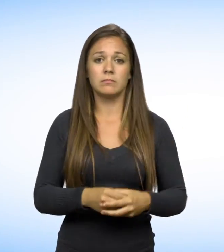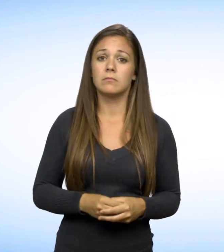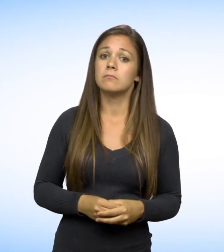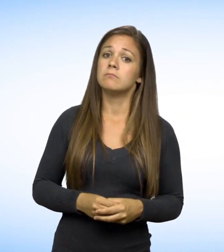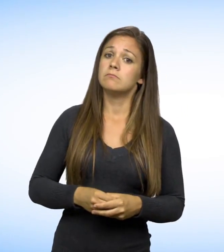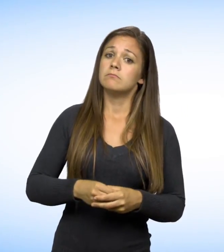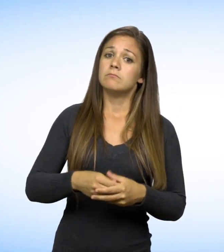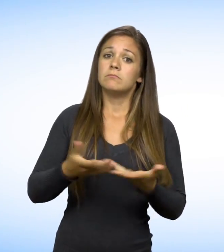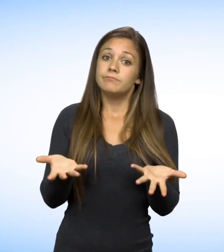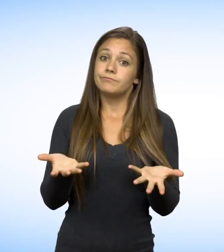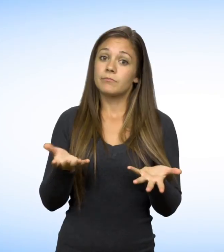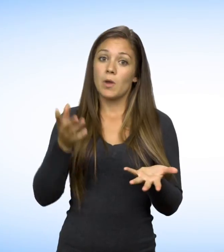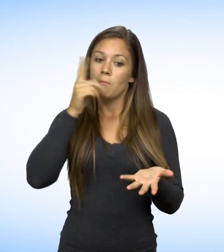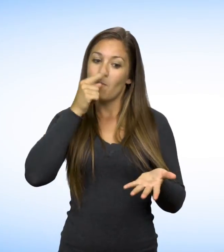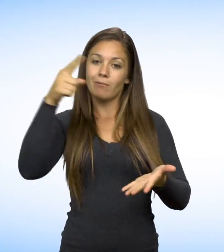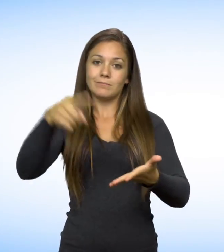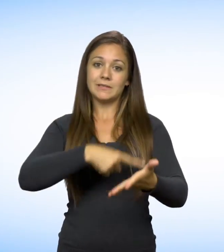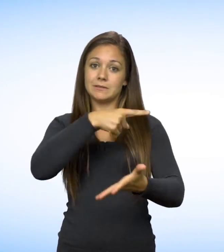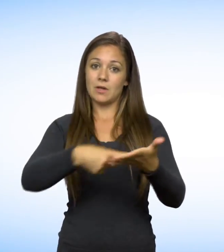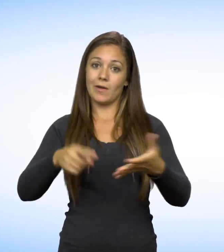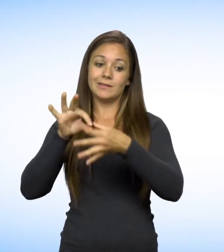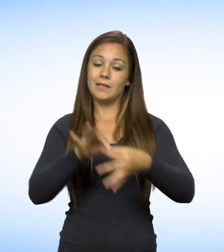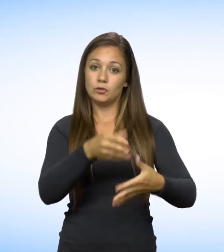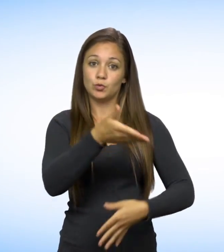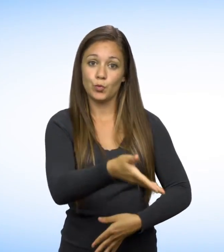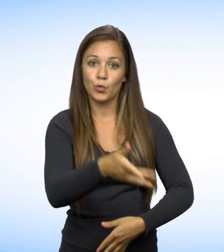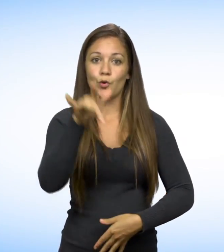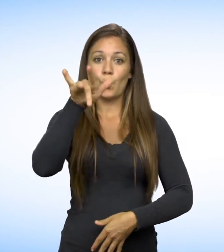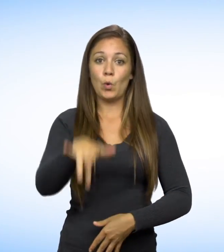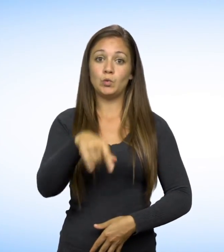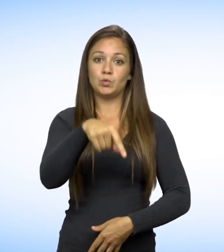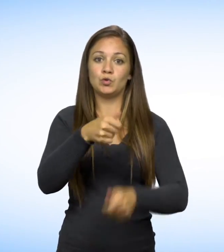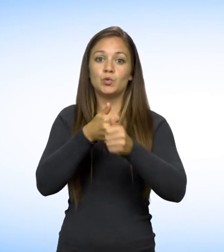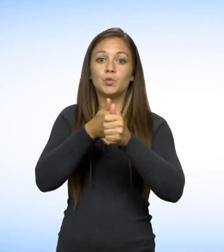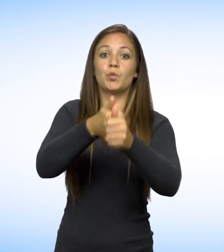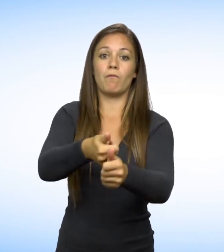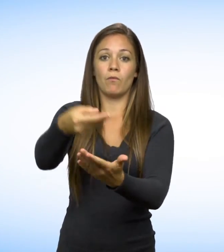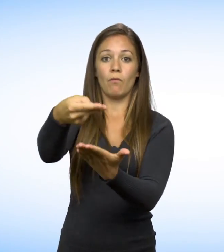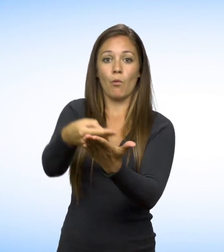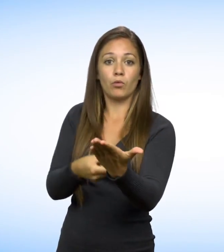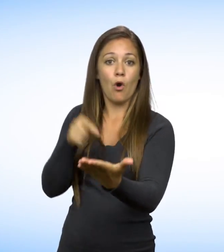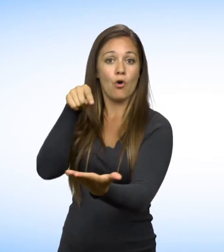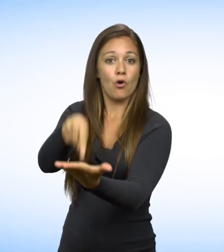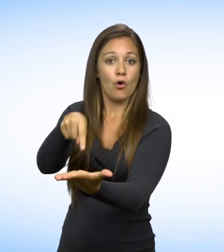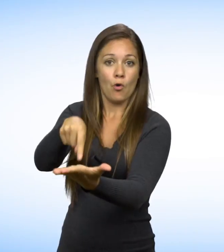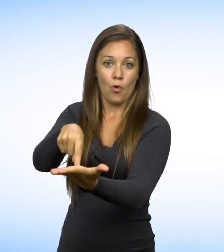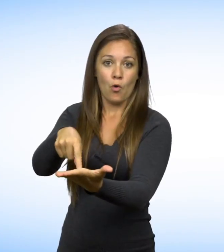ou l'état civil Peut être non discriminatoire pour tous les types de contrats ou les régimes d'assurance,